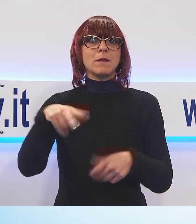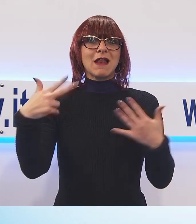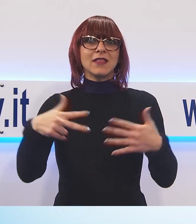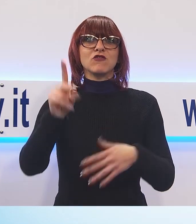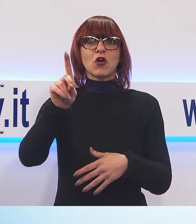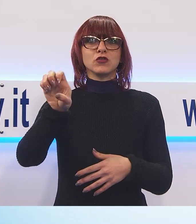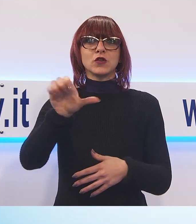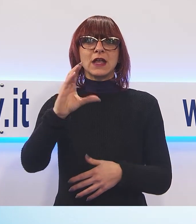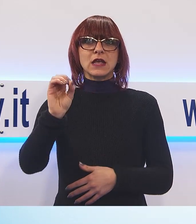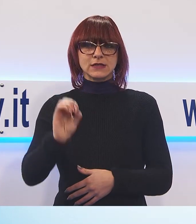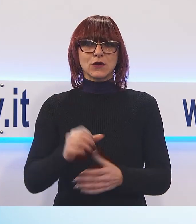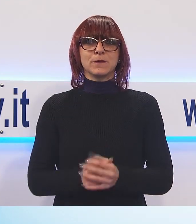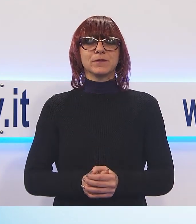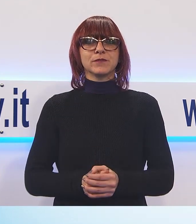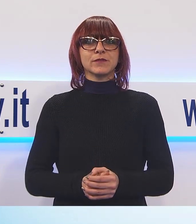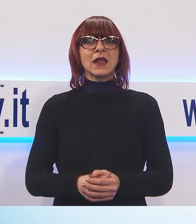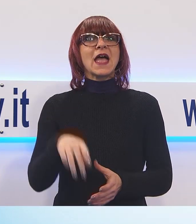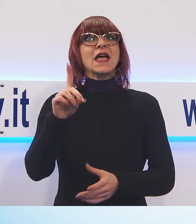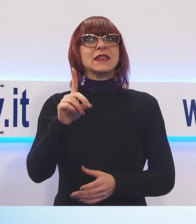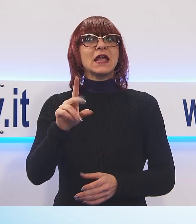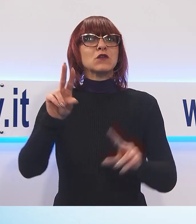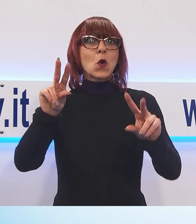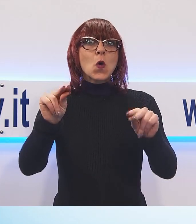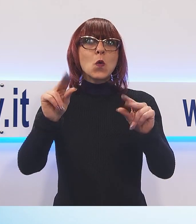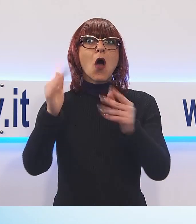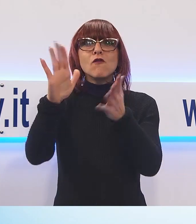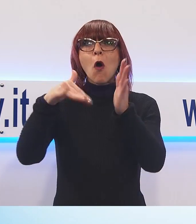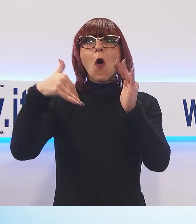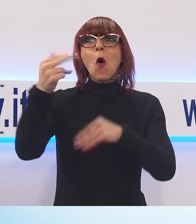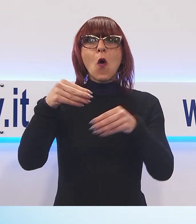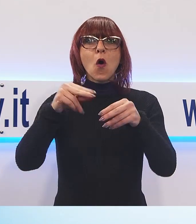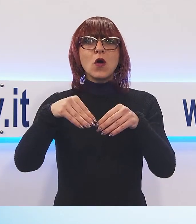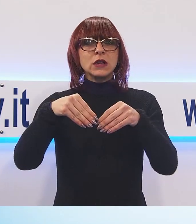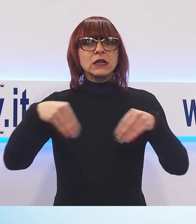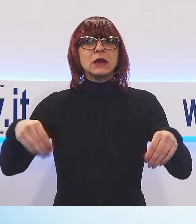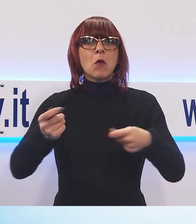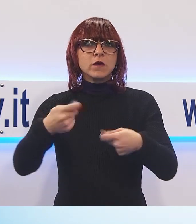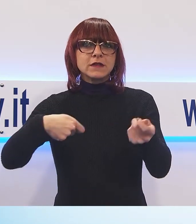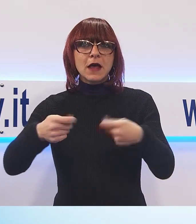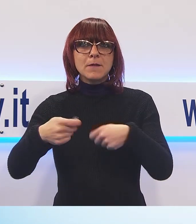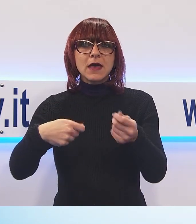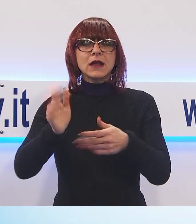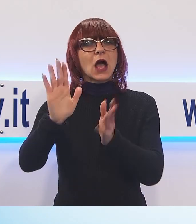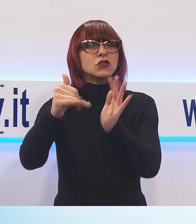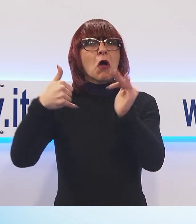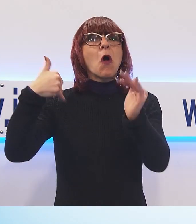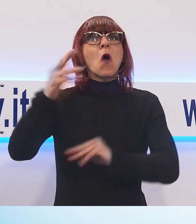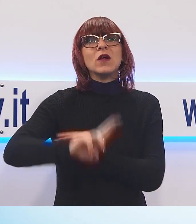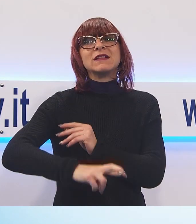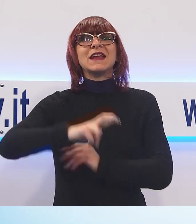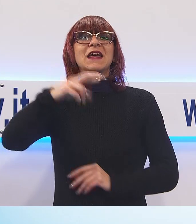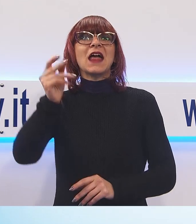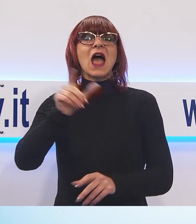Un Desco tutto nuovo quindi, che guarda anche oltre la mostra a mercato e prova ad andare addirittura più in là del record di